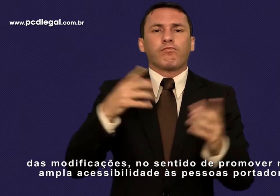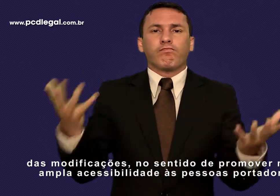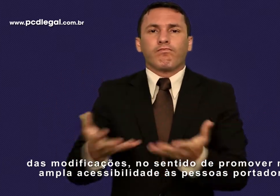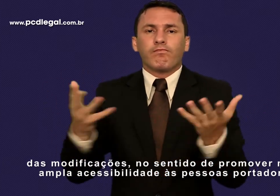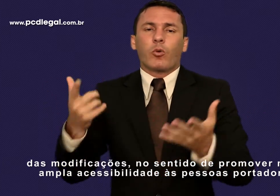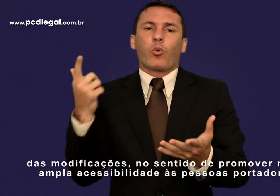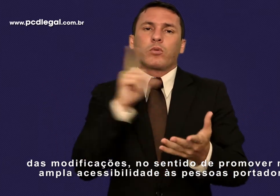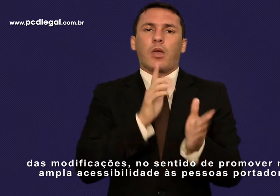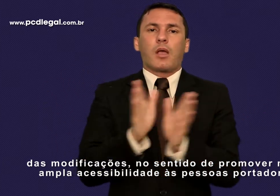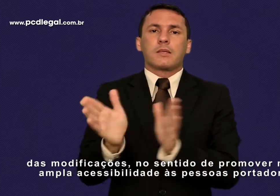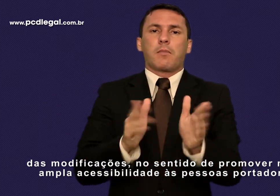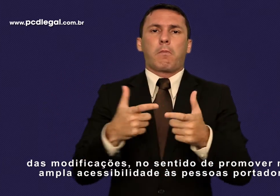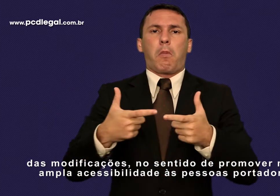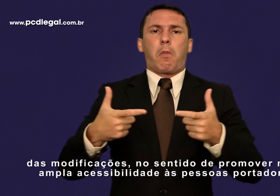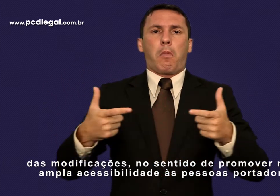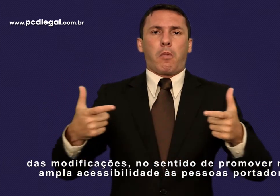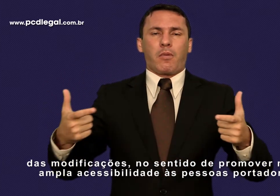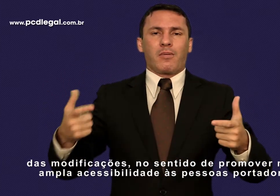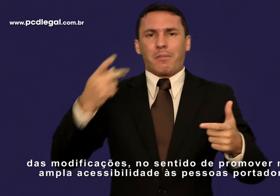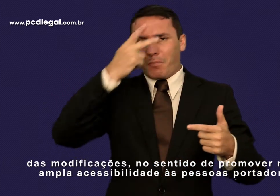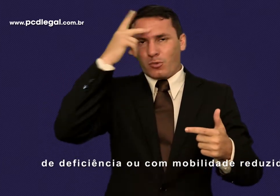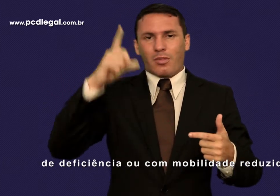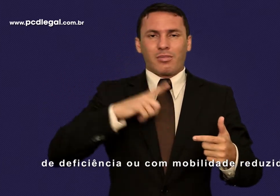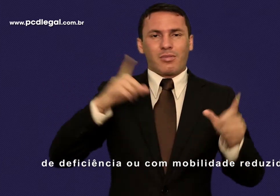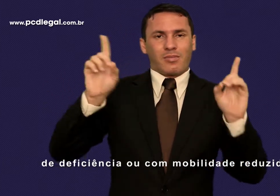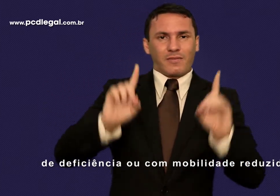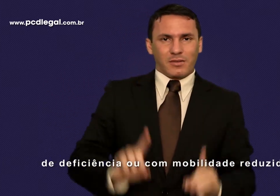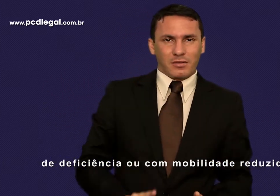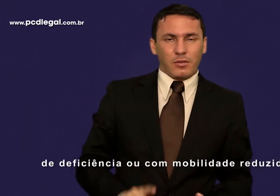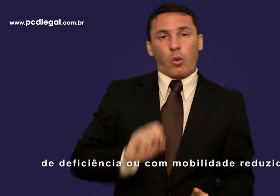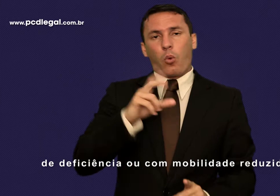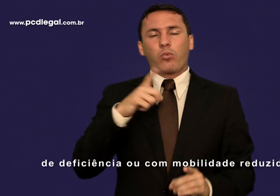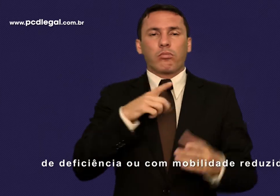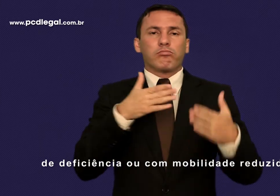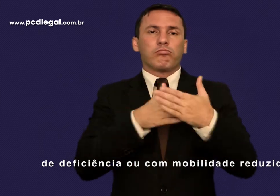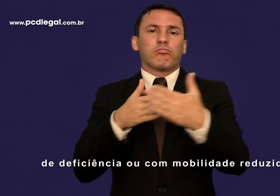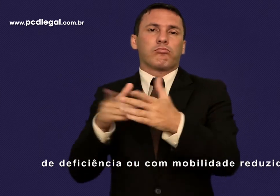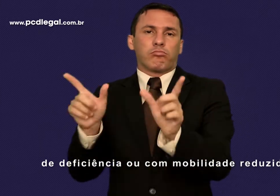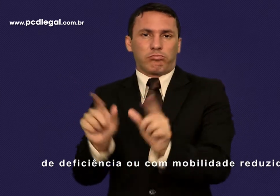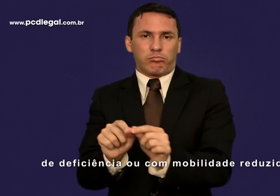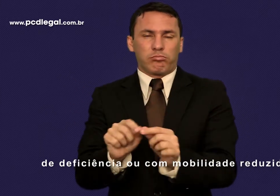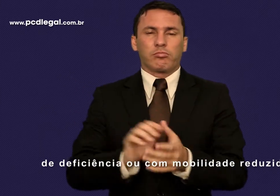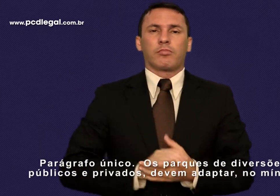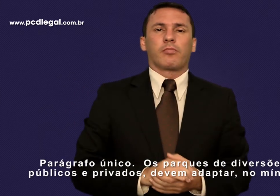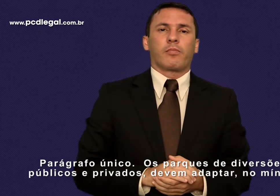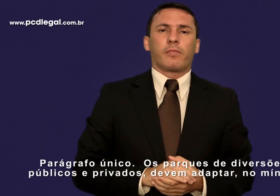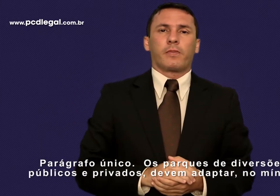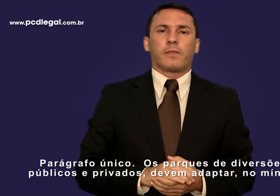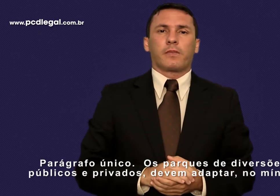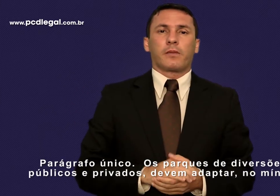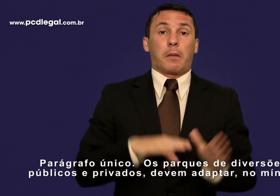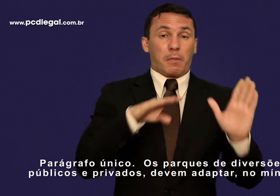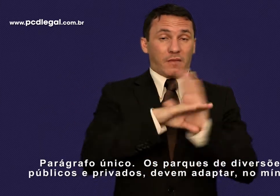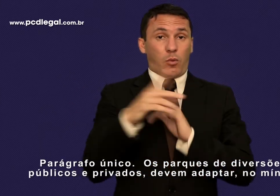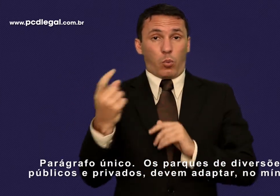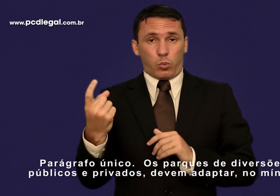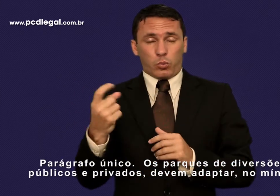ampla acessibilidade às pessoas portadoras de deficiência ou com mobilidade reduzida. Parágrafo único. Os